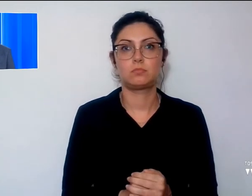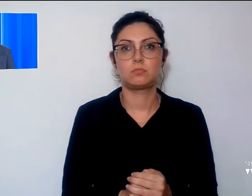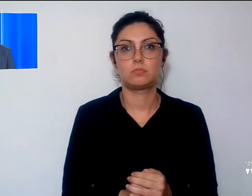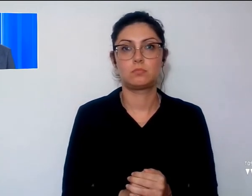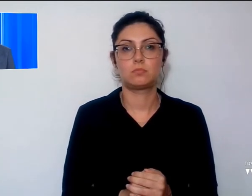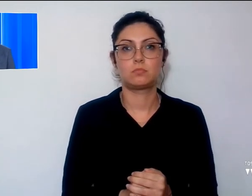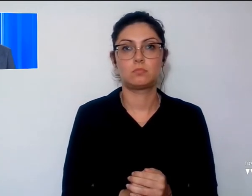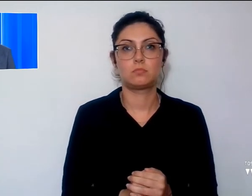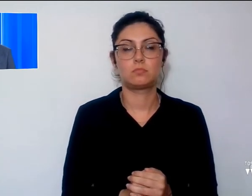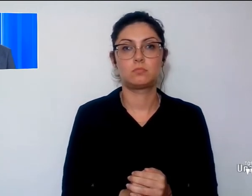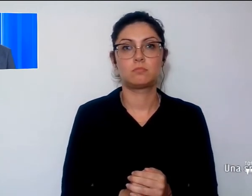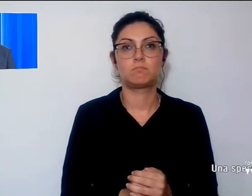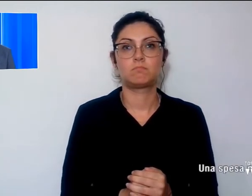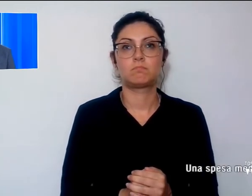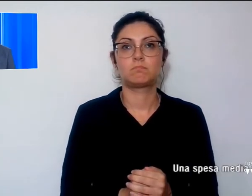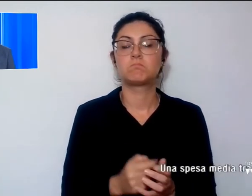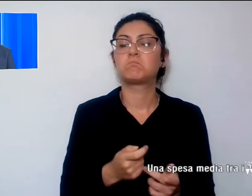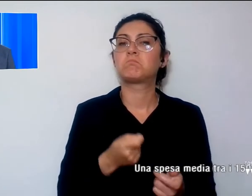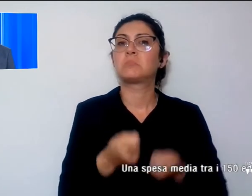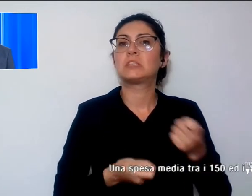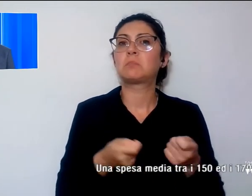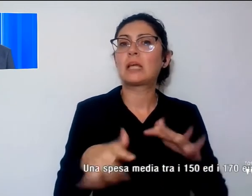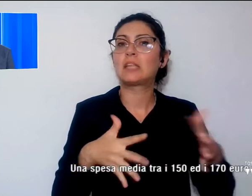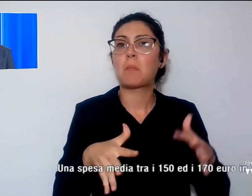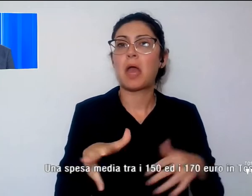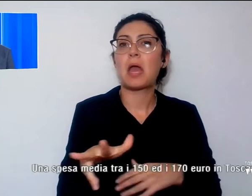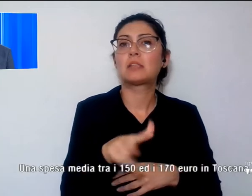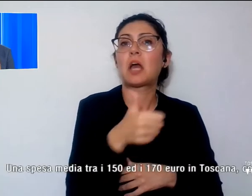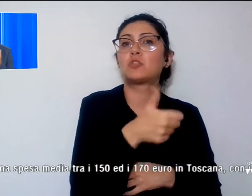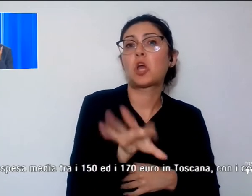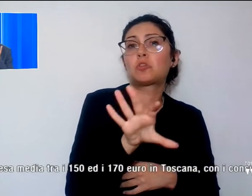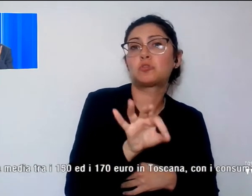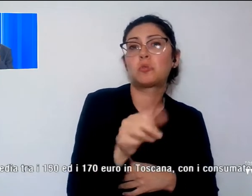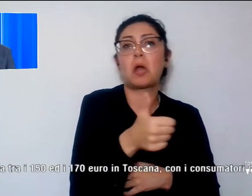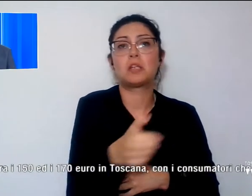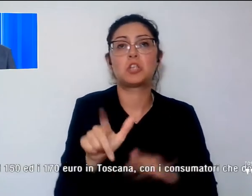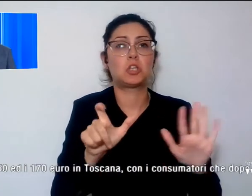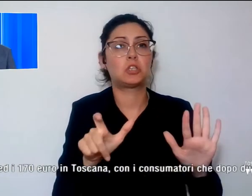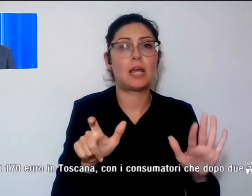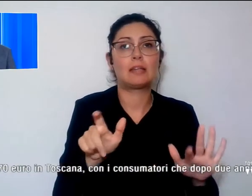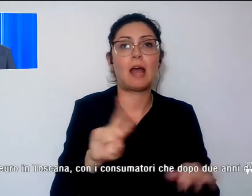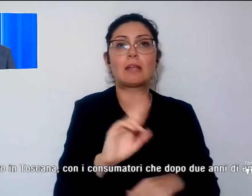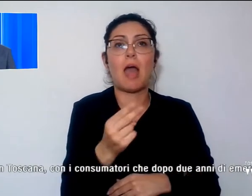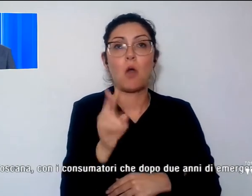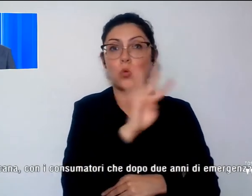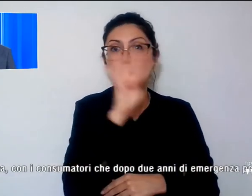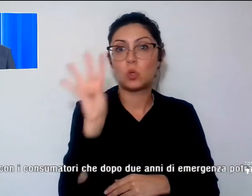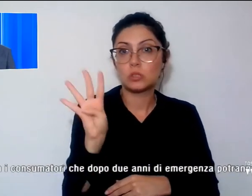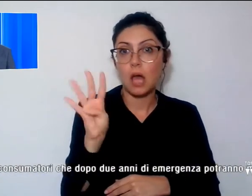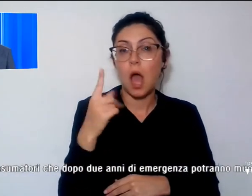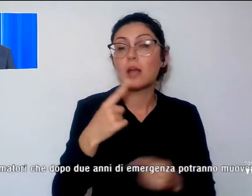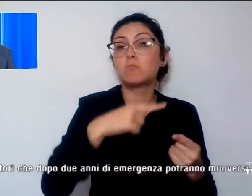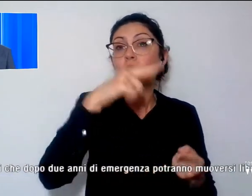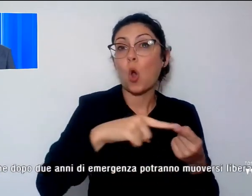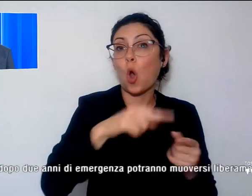Una spesa media tra i 150 e i 170 euro in Toscana con i consumatori che,